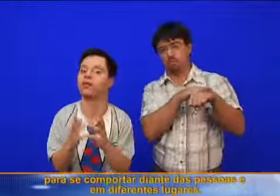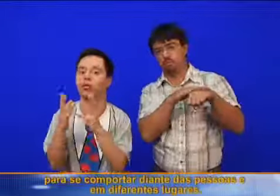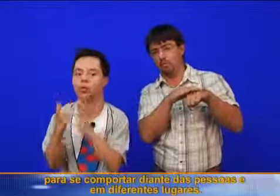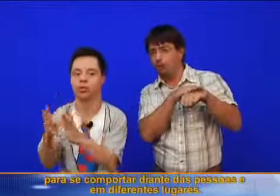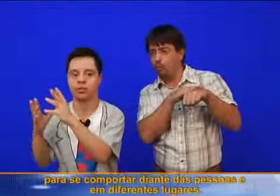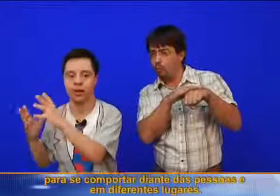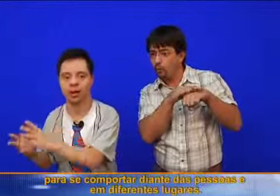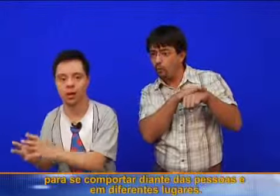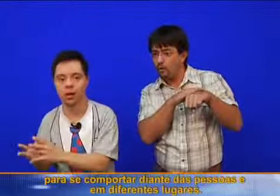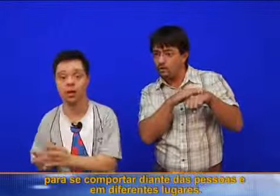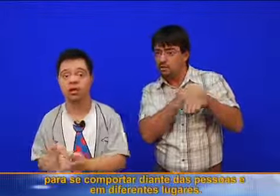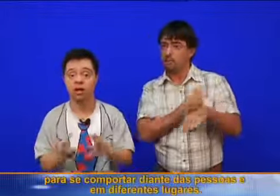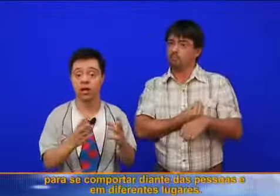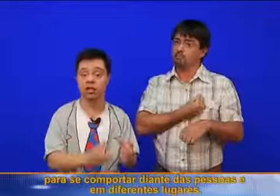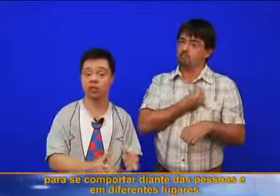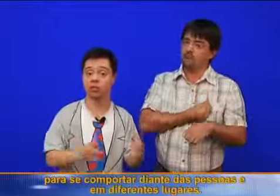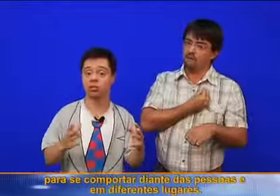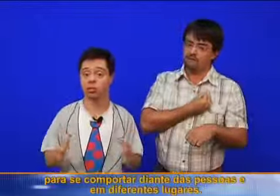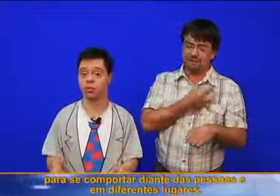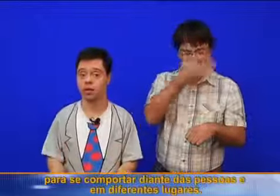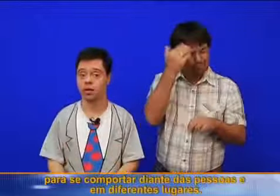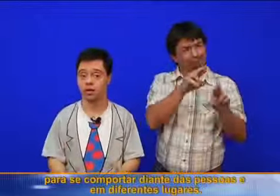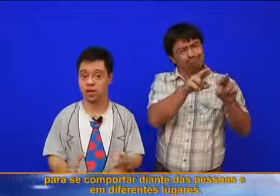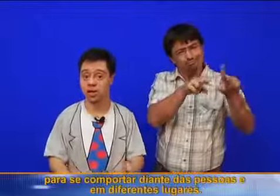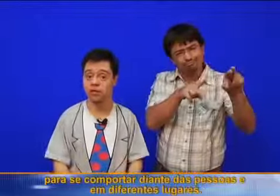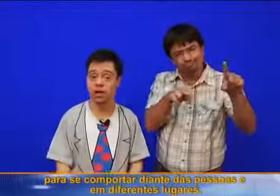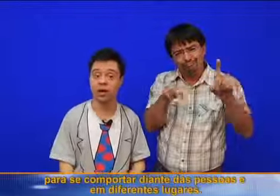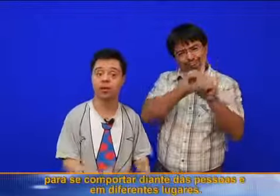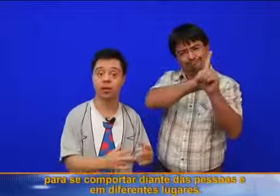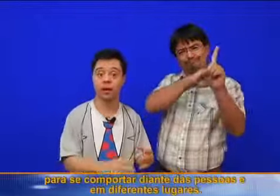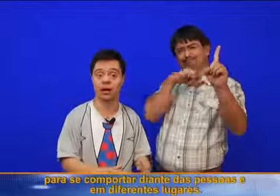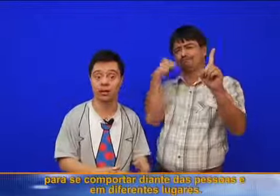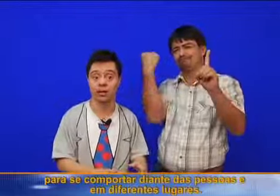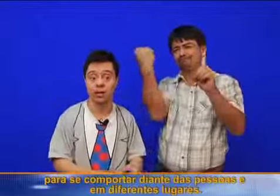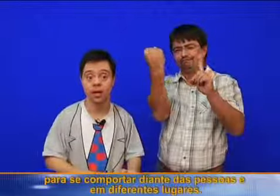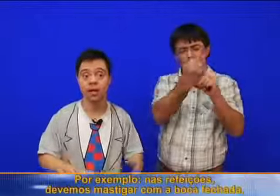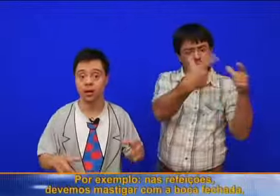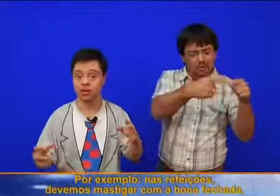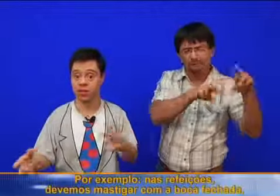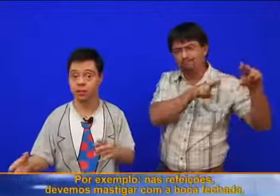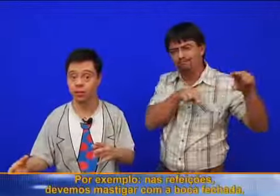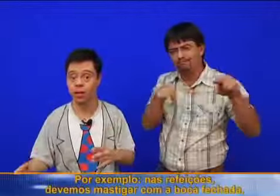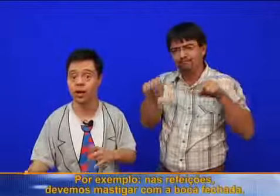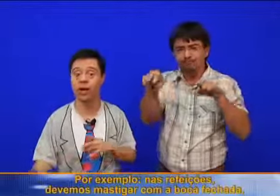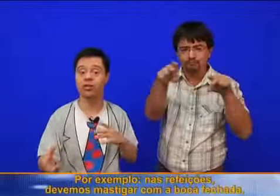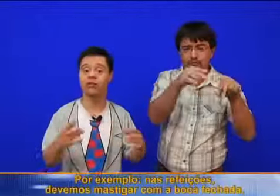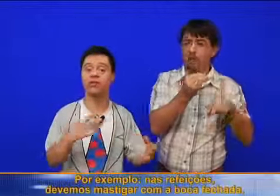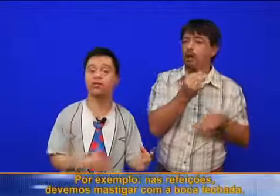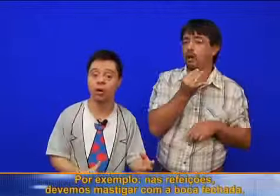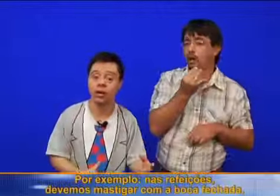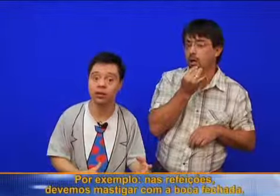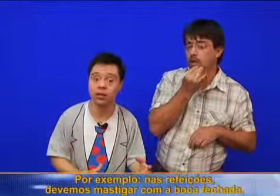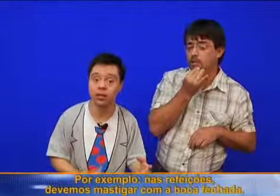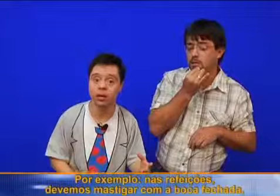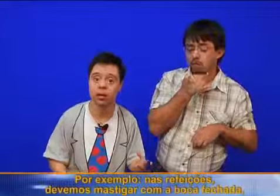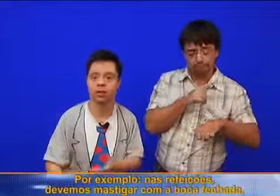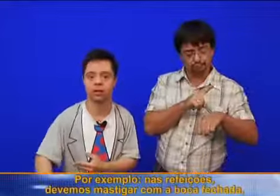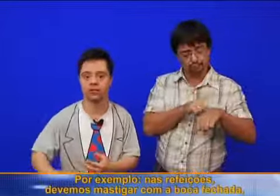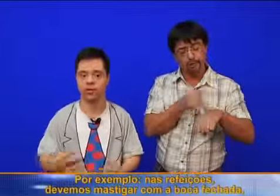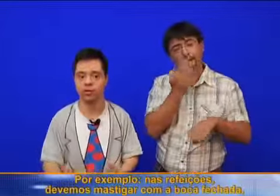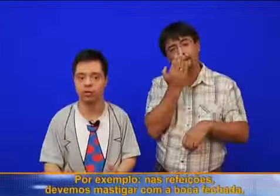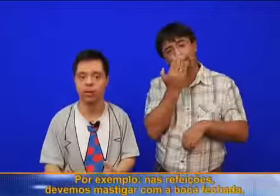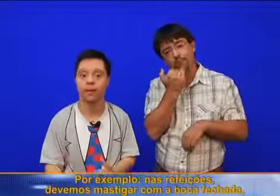para se comportar diante das pessoas e em diferentes lugares. Por exemplo, nas refeições.